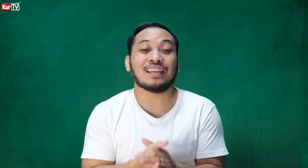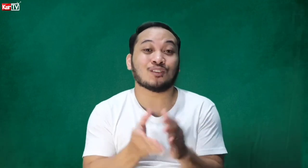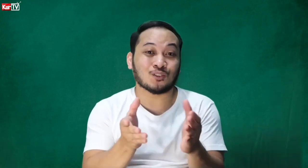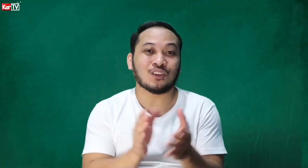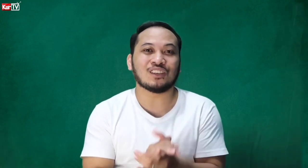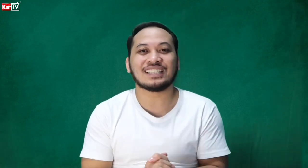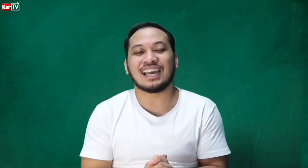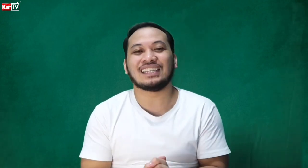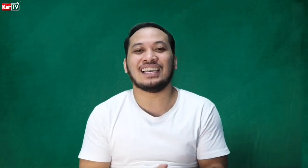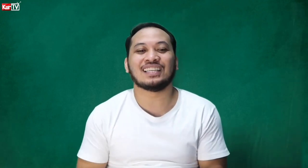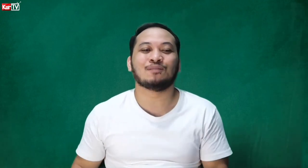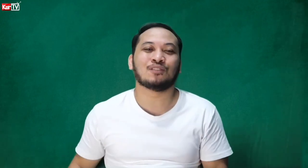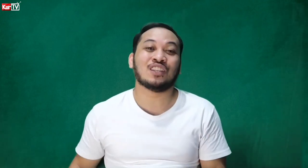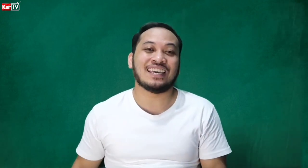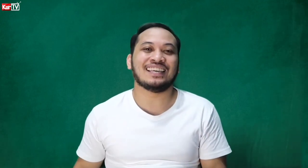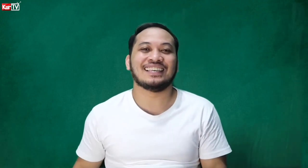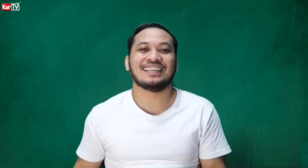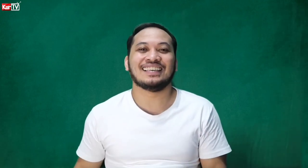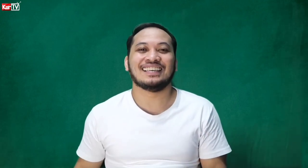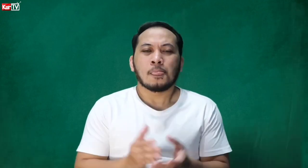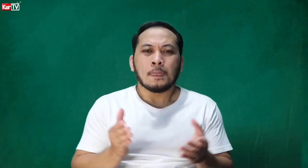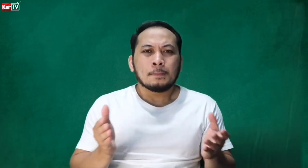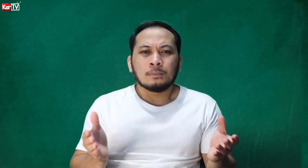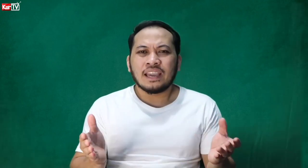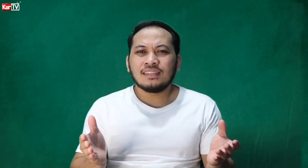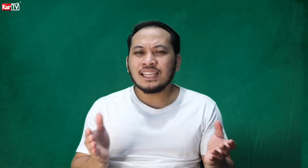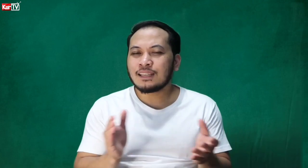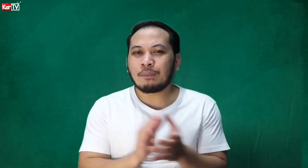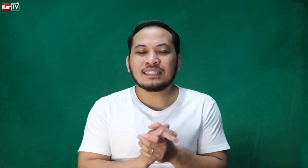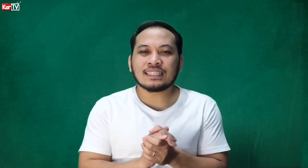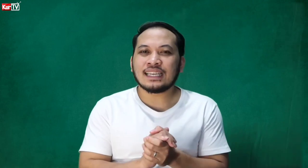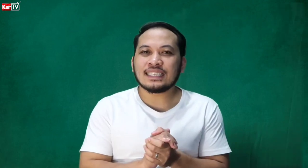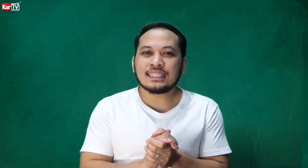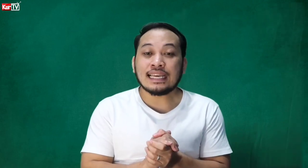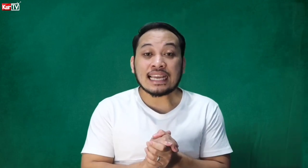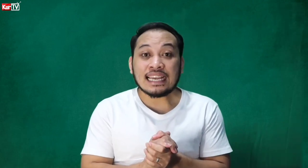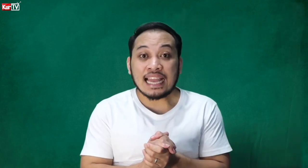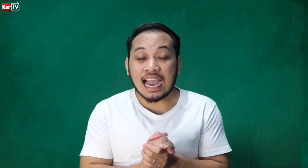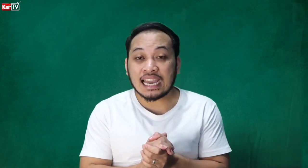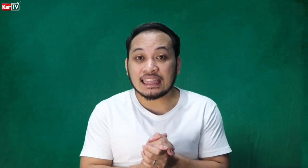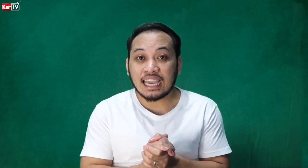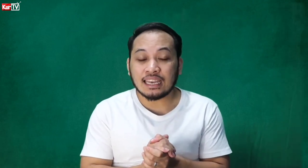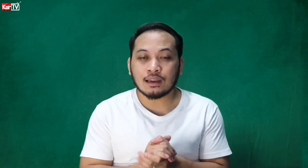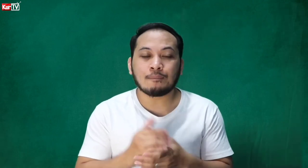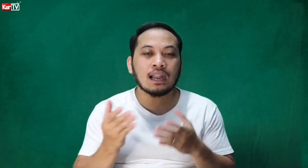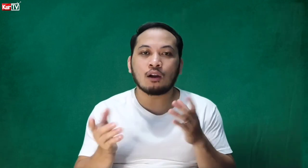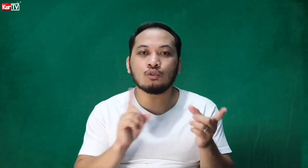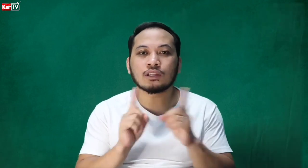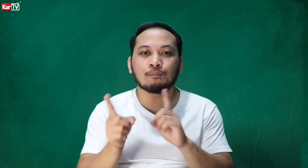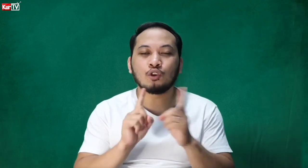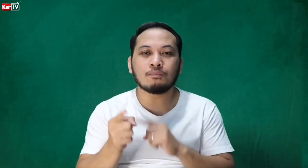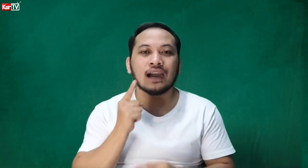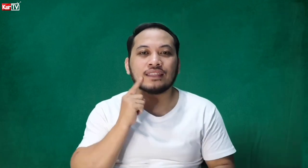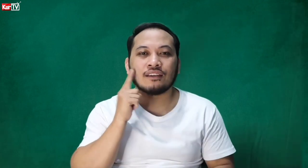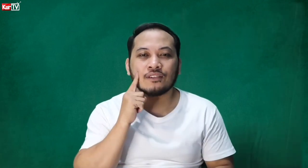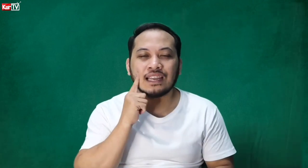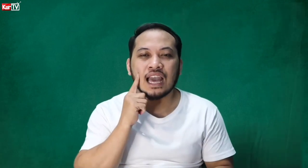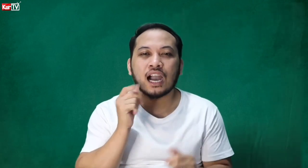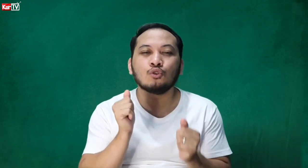na natutunan nyo rin sa ating lesson today. And then, sa pagsisenyas din, kailangan din, kapag kausap mo yung mga deaf, kailangan